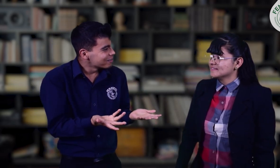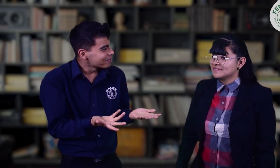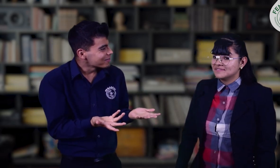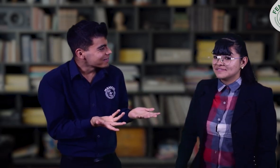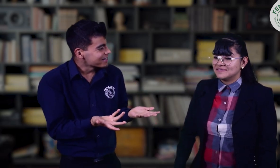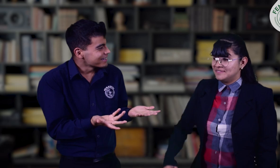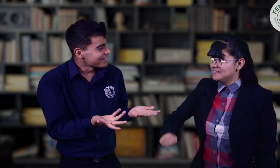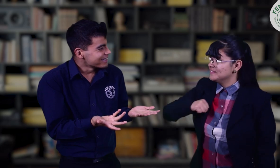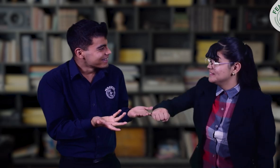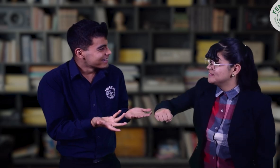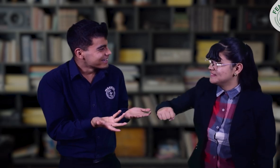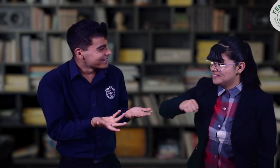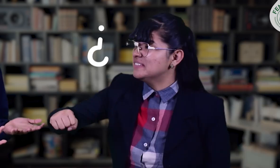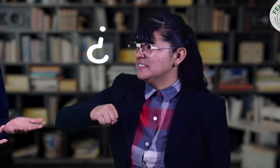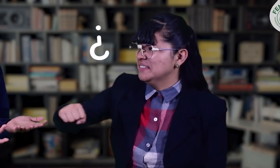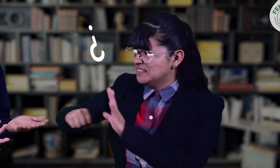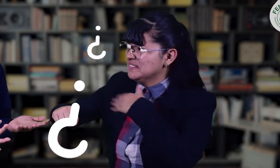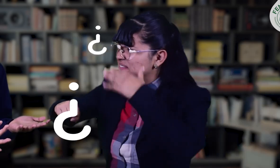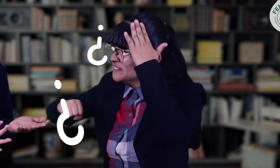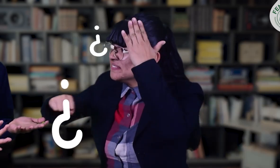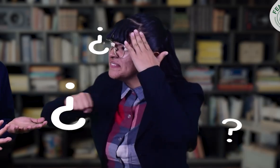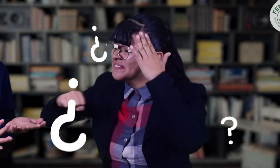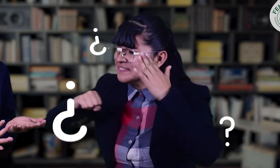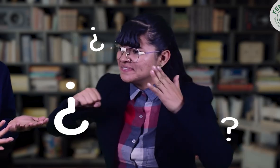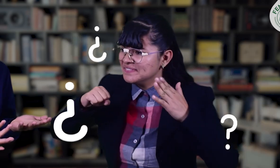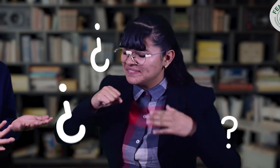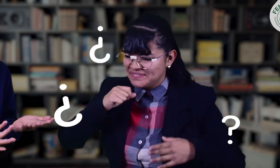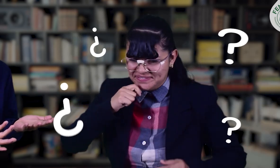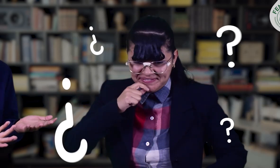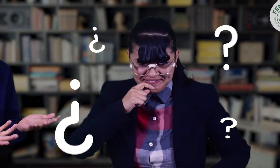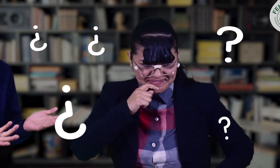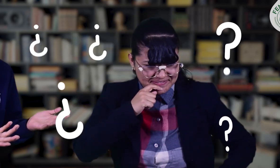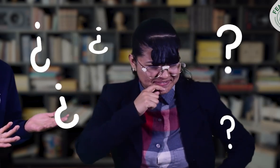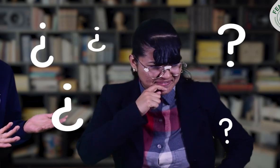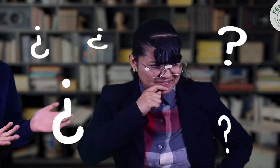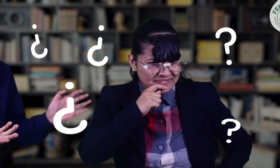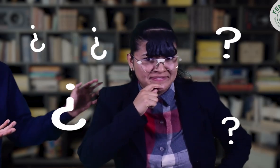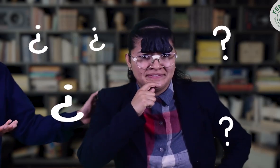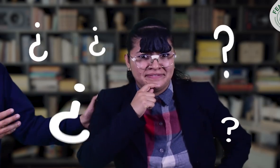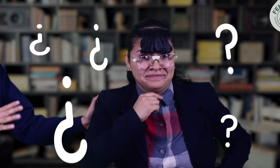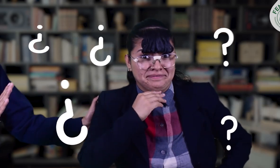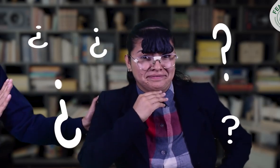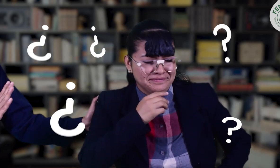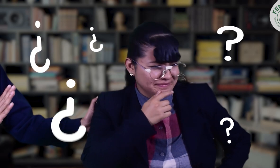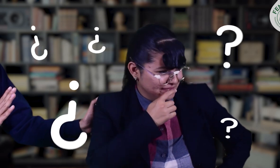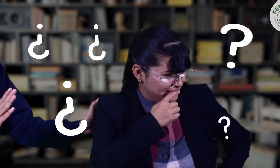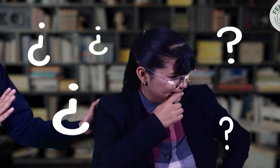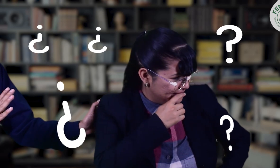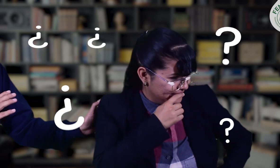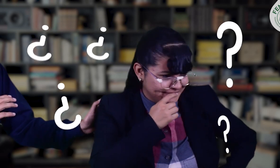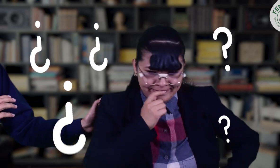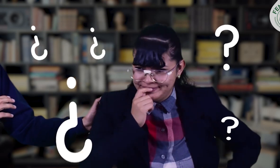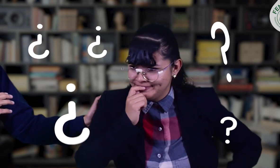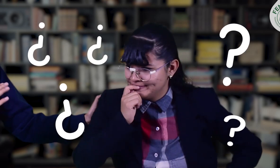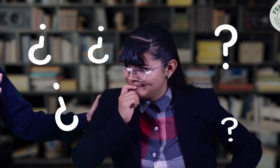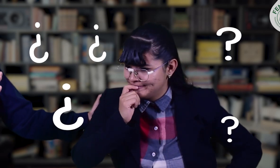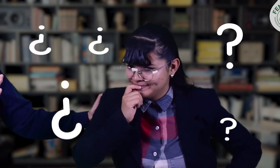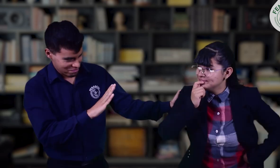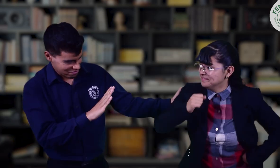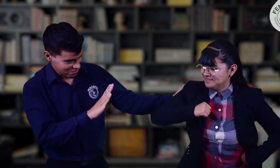los derechos? Sí, claro, derechos, yo ya sé, la verdad no sé. Sí, los